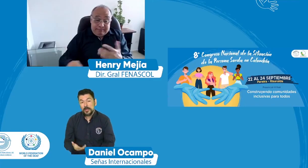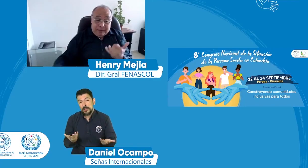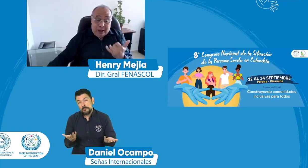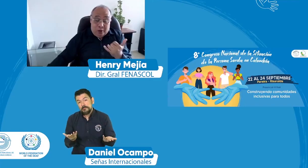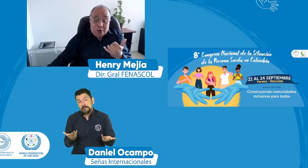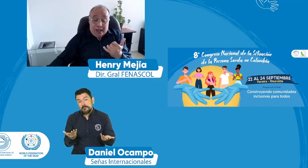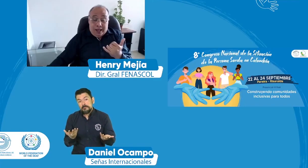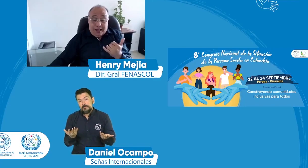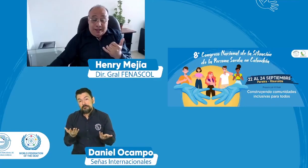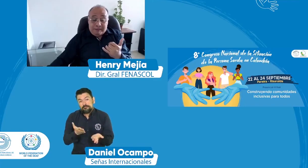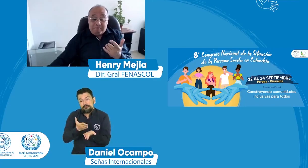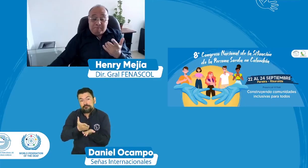también